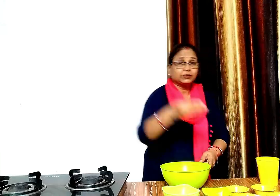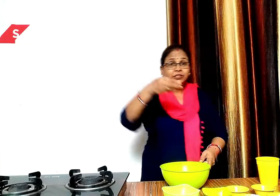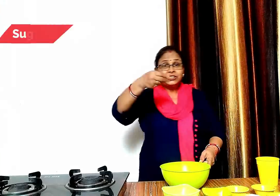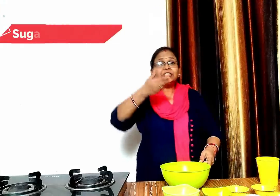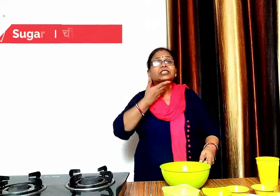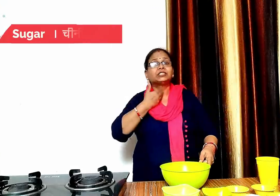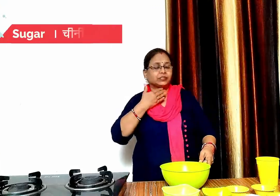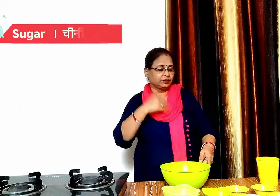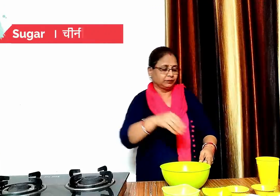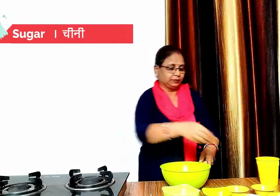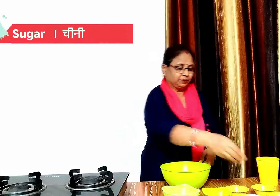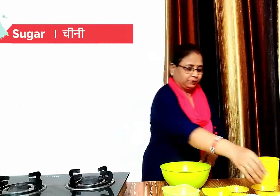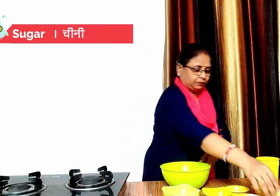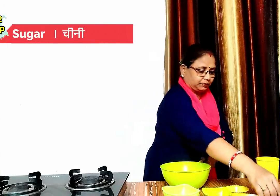आदा बड़ा चमस चीनी